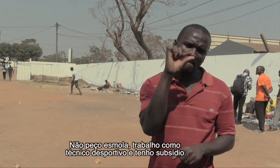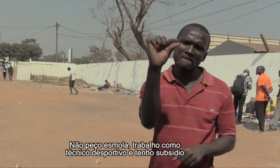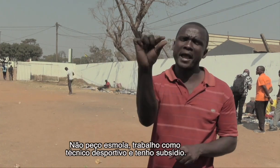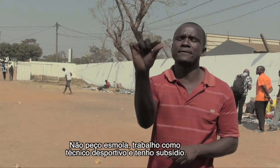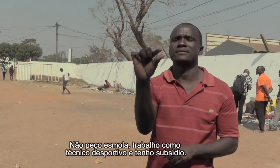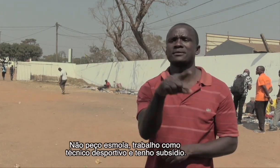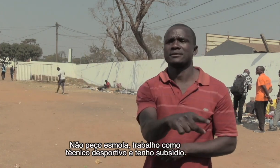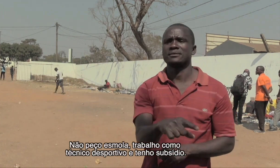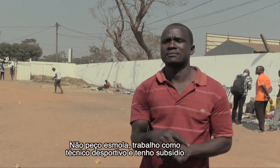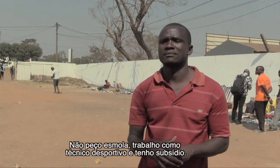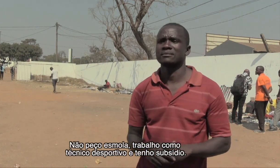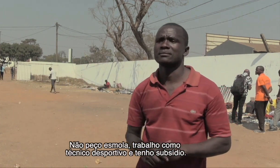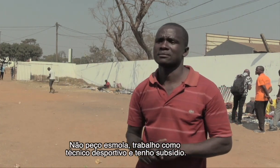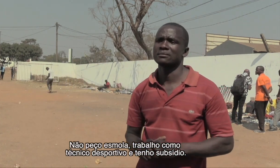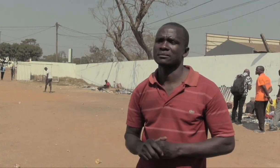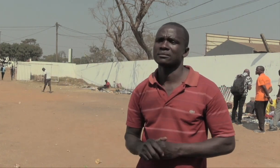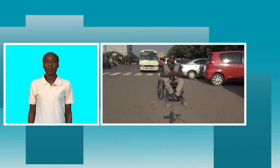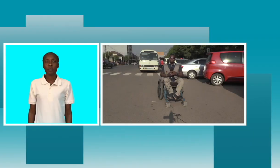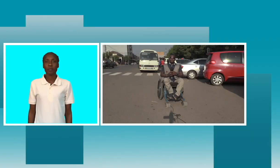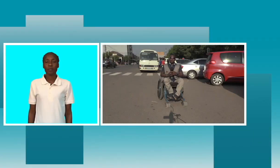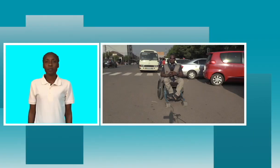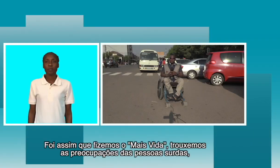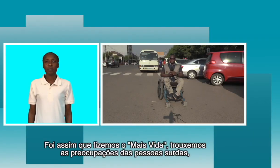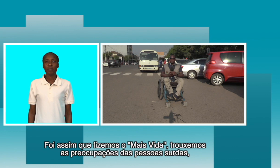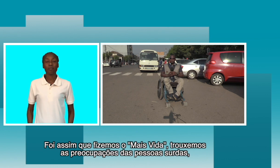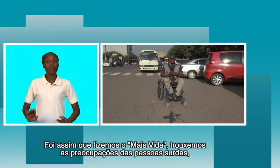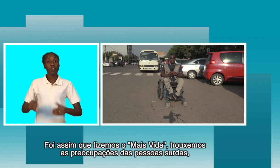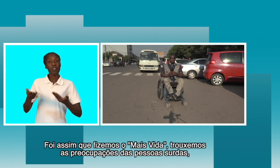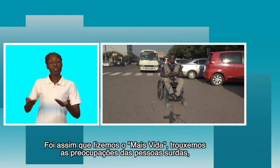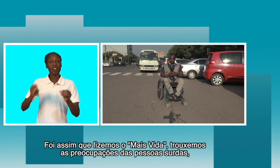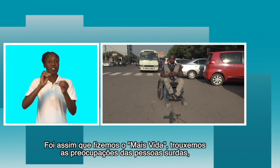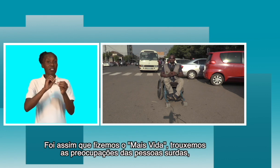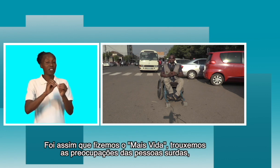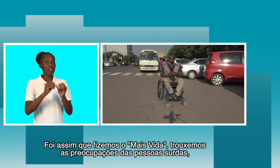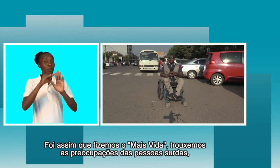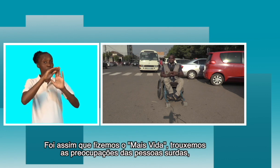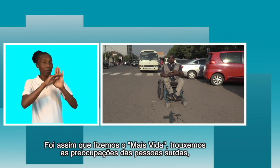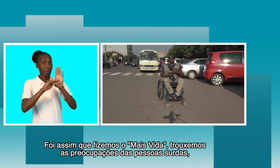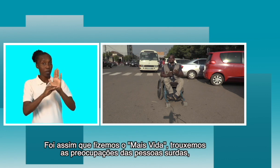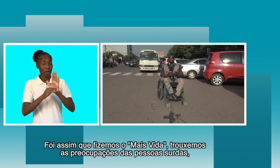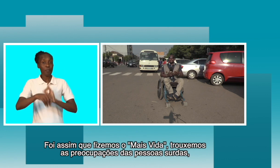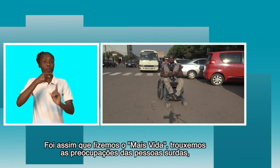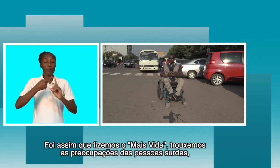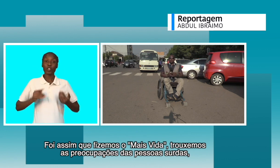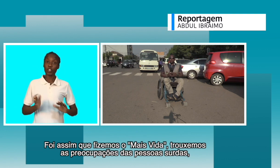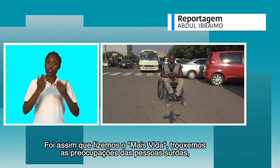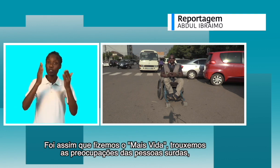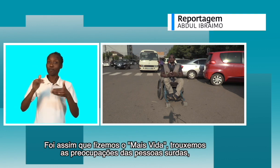Então, tenho um pequeno subsídio lá. Foi assim que hoje nós fizemos esta edição do Mais Vida, onde trazemos, sobretudo, a